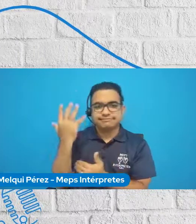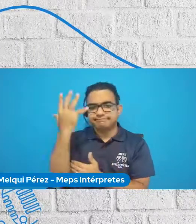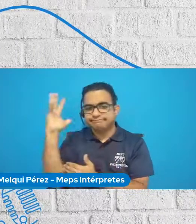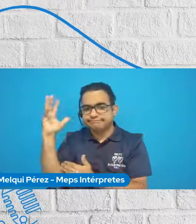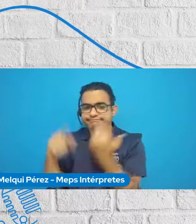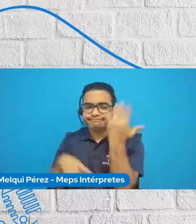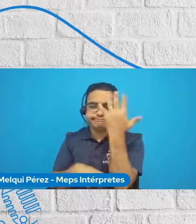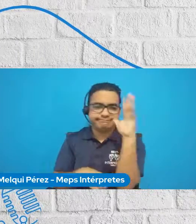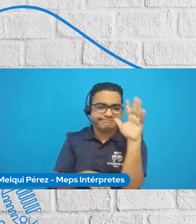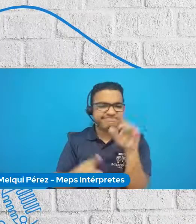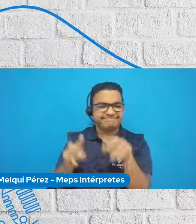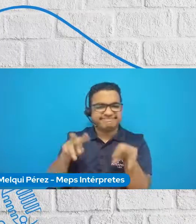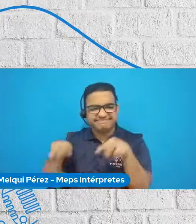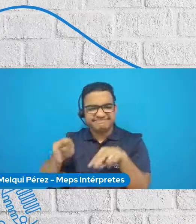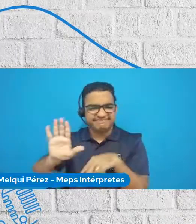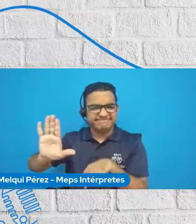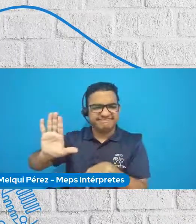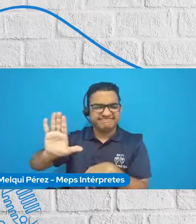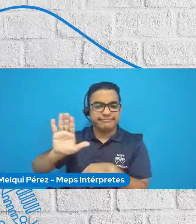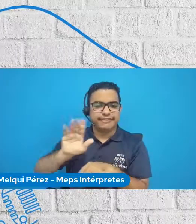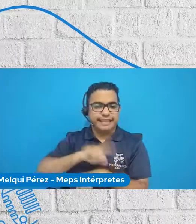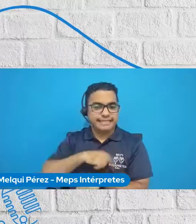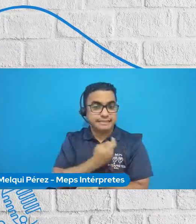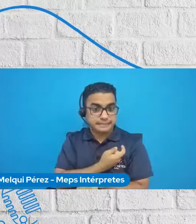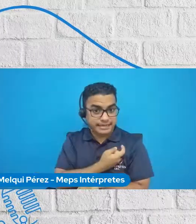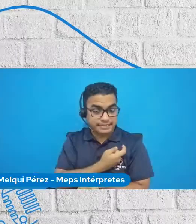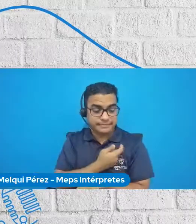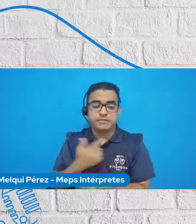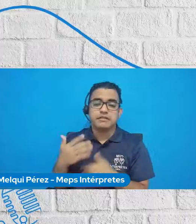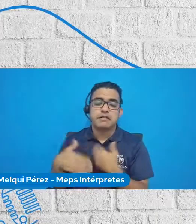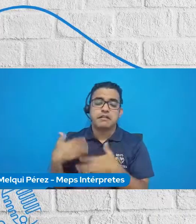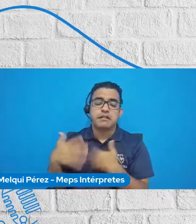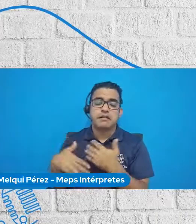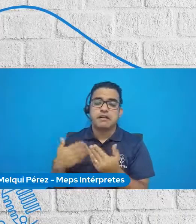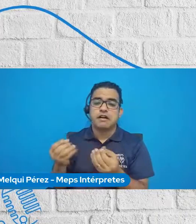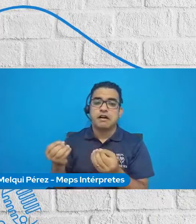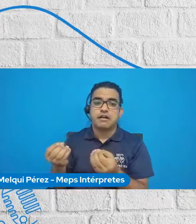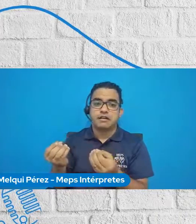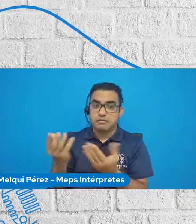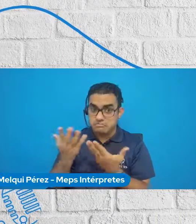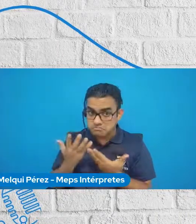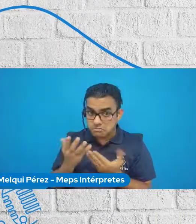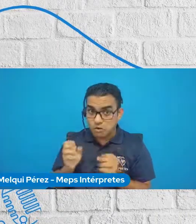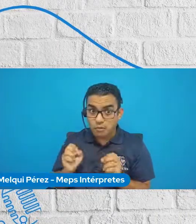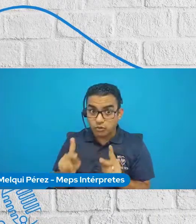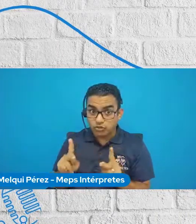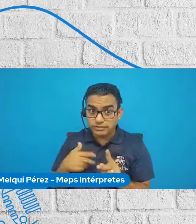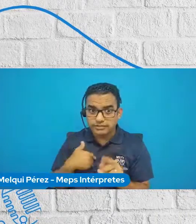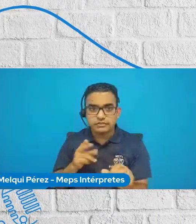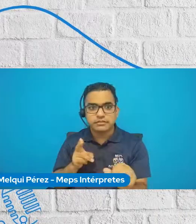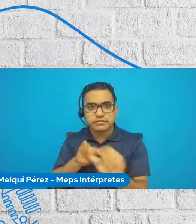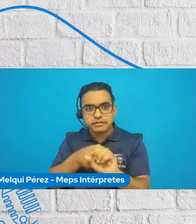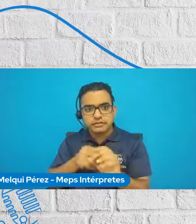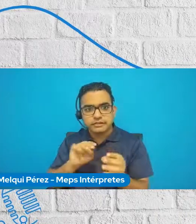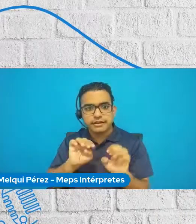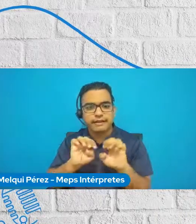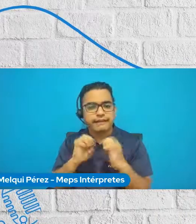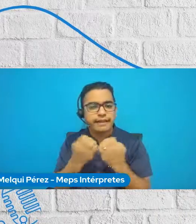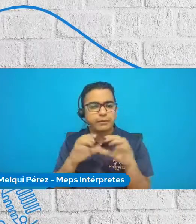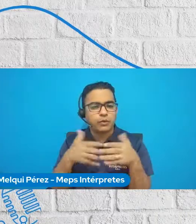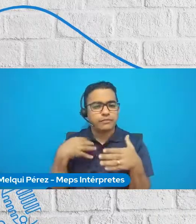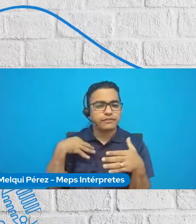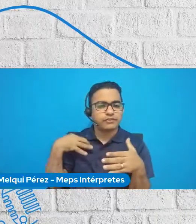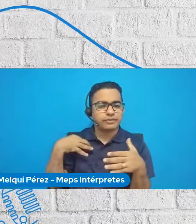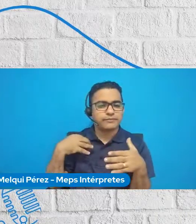parte del gobierno español. Luego de ello, se presentó la oportunidad de ser parte del equipo de voluntariado del proyecto especial